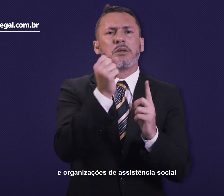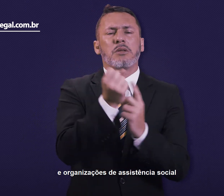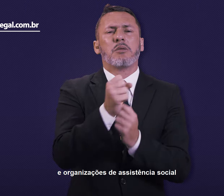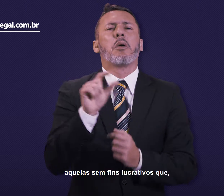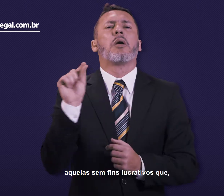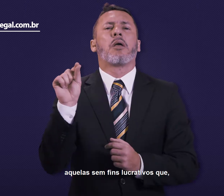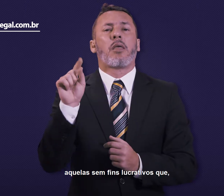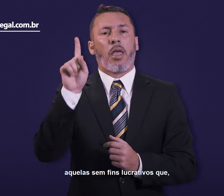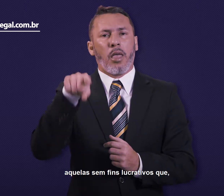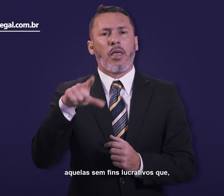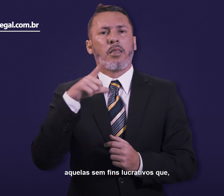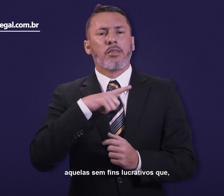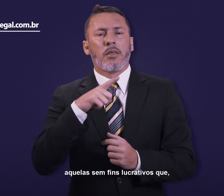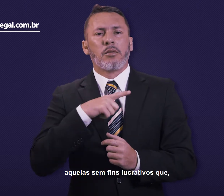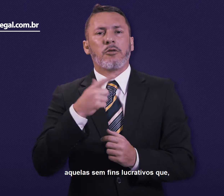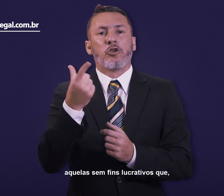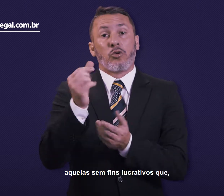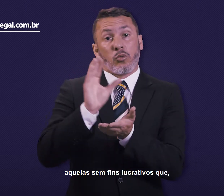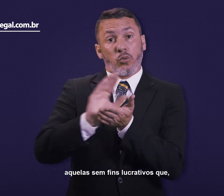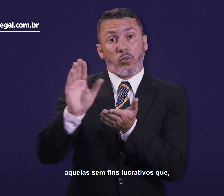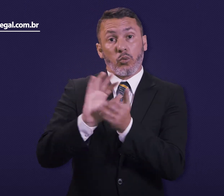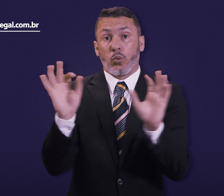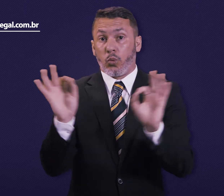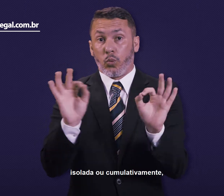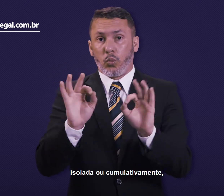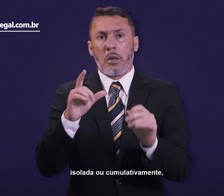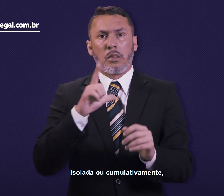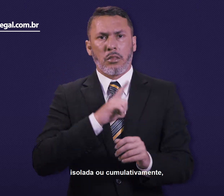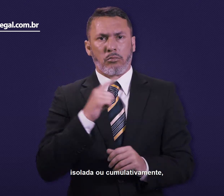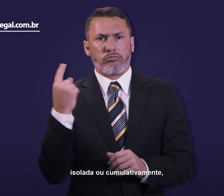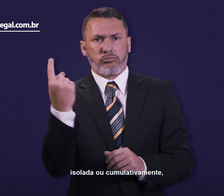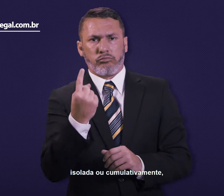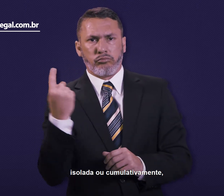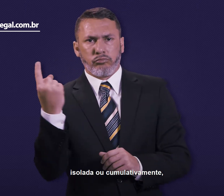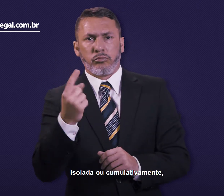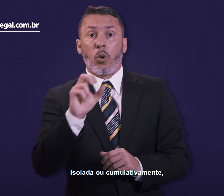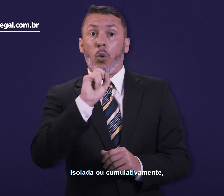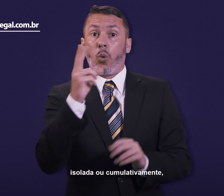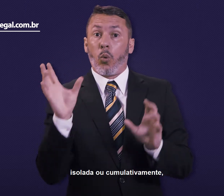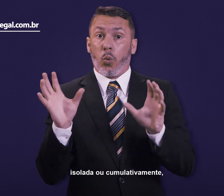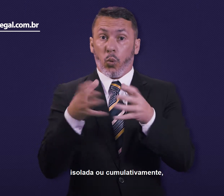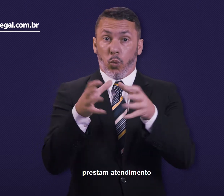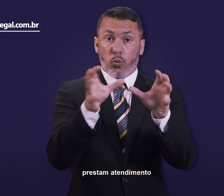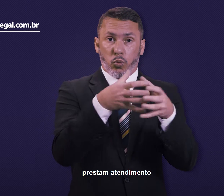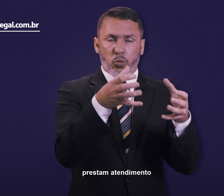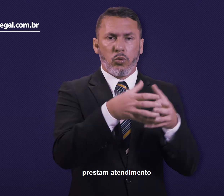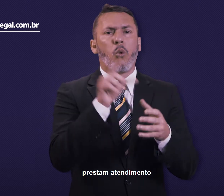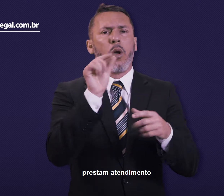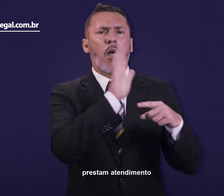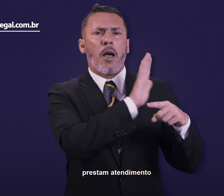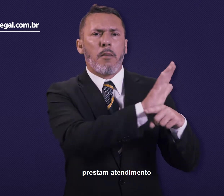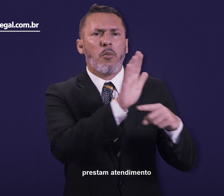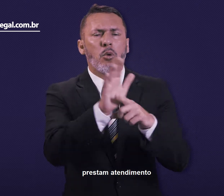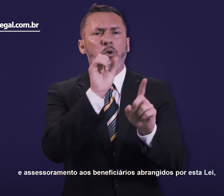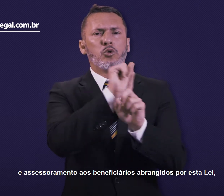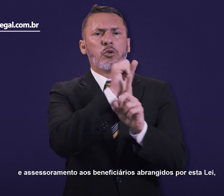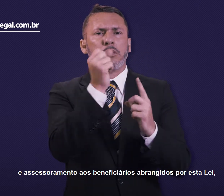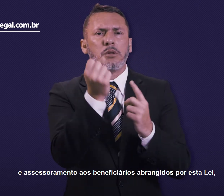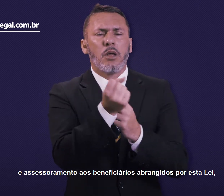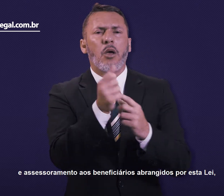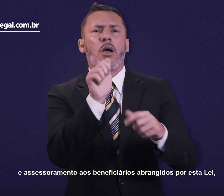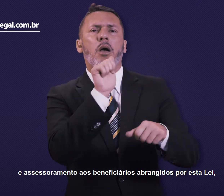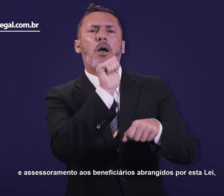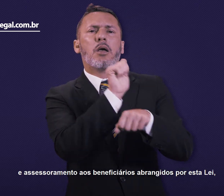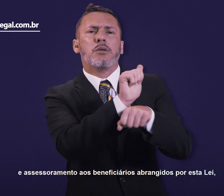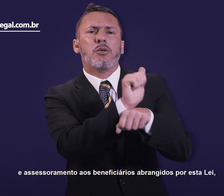social aquelas sem fins lucrativos que, isolada ou cumulativamente, prestam atendimento e